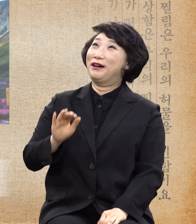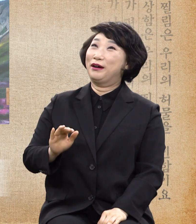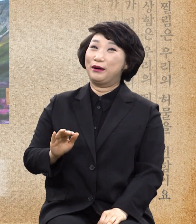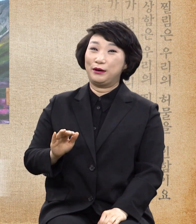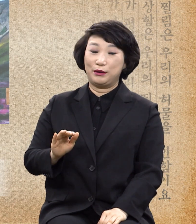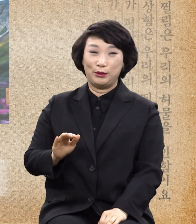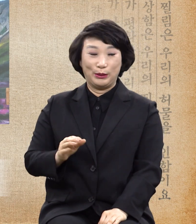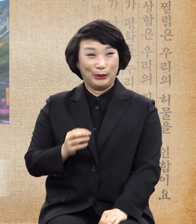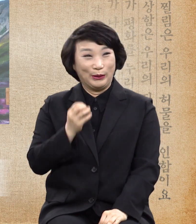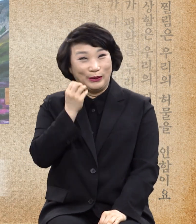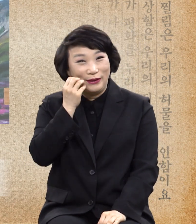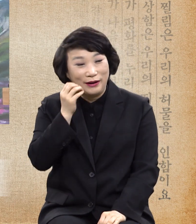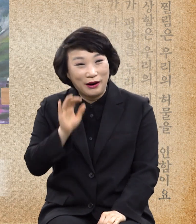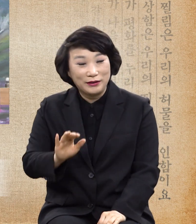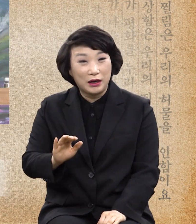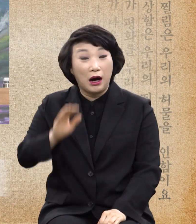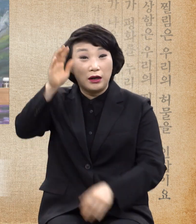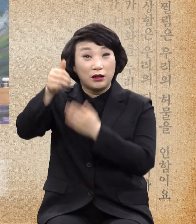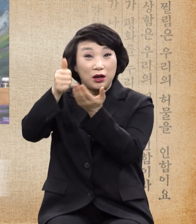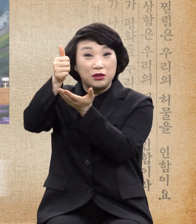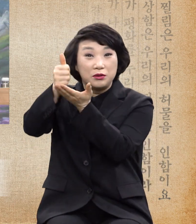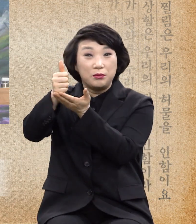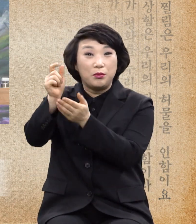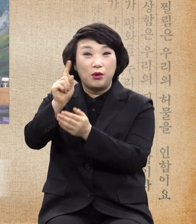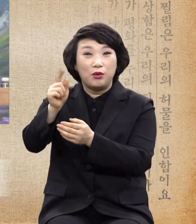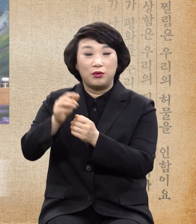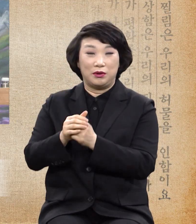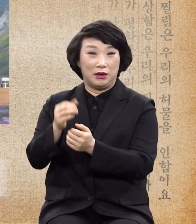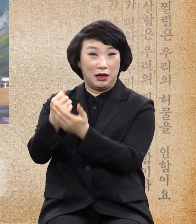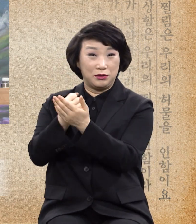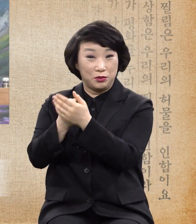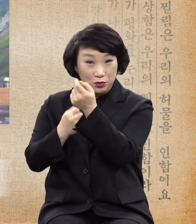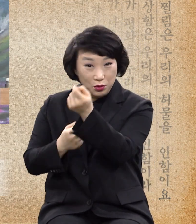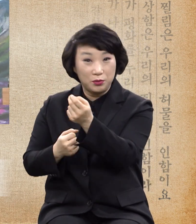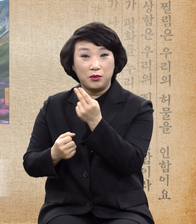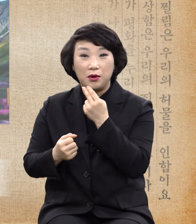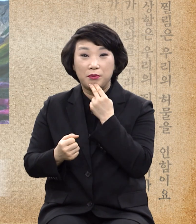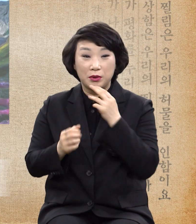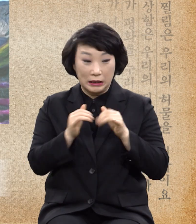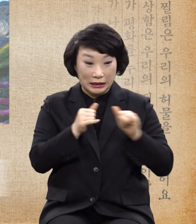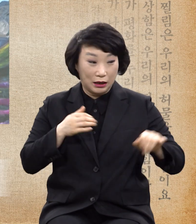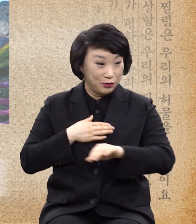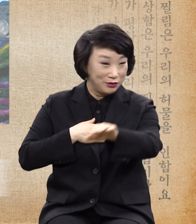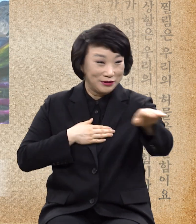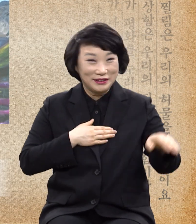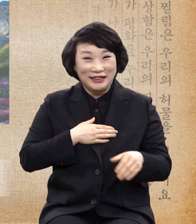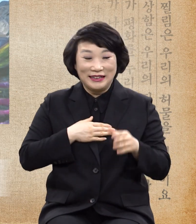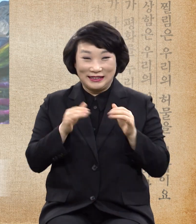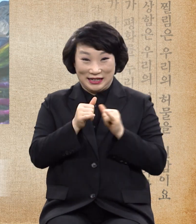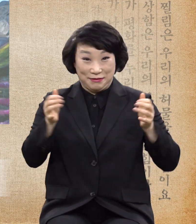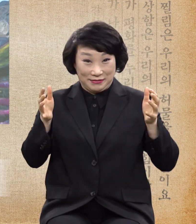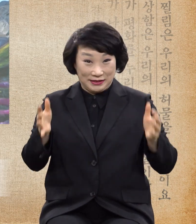전혀 아쉬움이 없으신데 우리 인간끼리도 지금